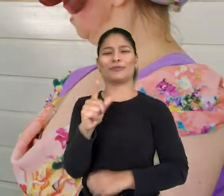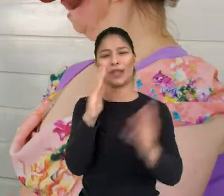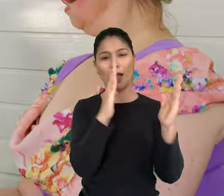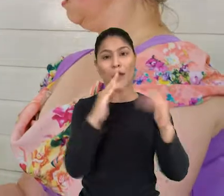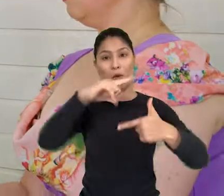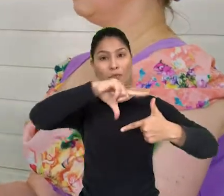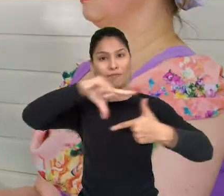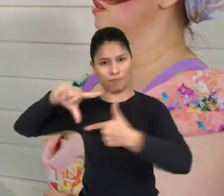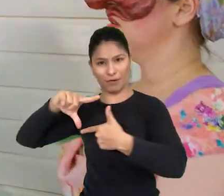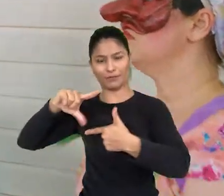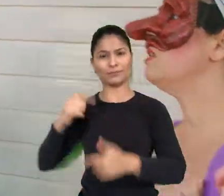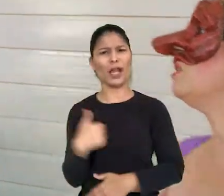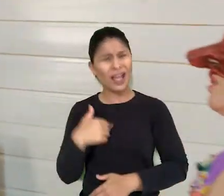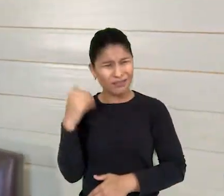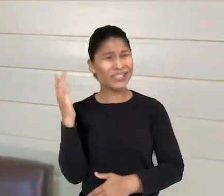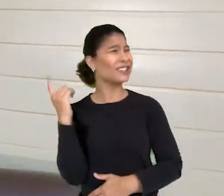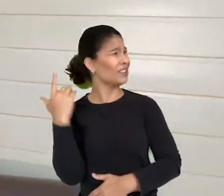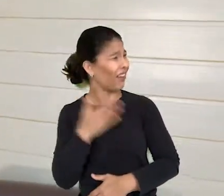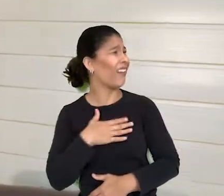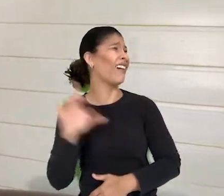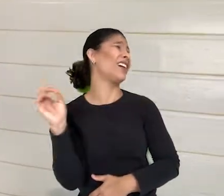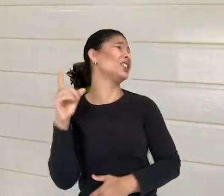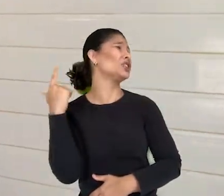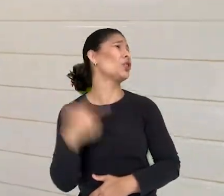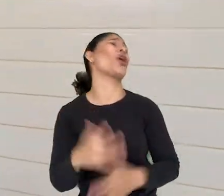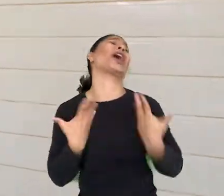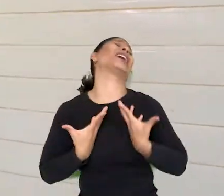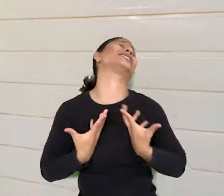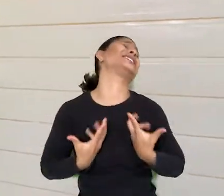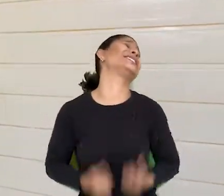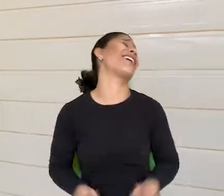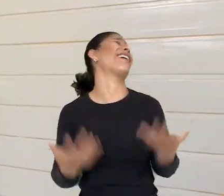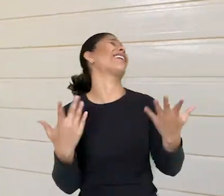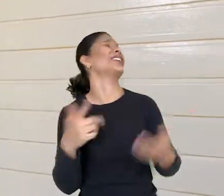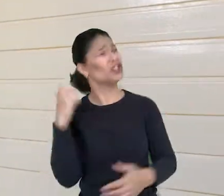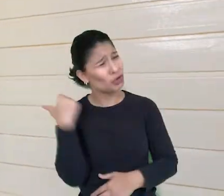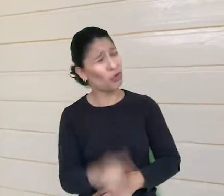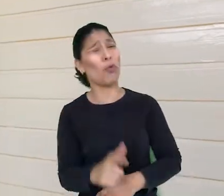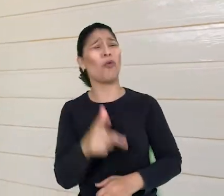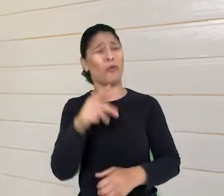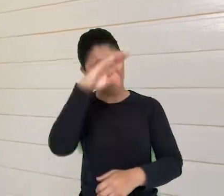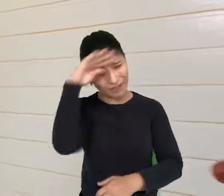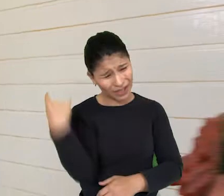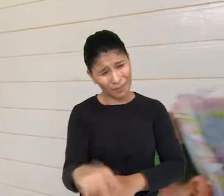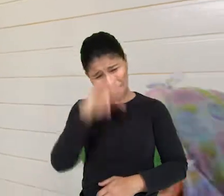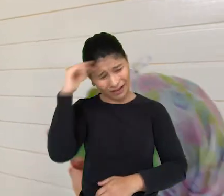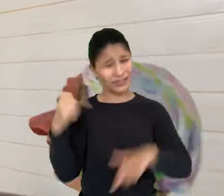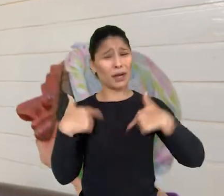um episódio. Maria, santo, mais um episódio. Chesca, eu tô cansada. Mais lavouro.